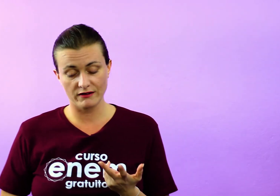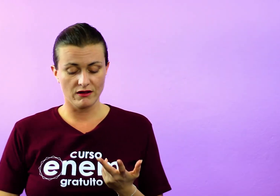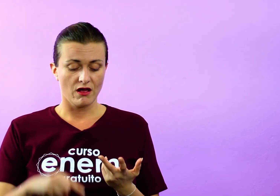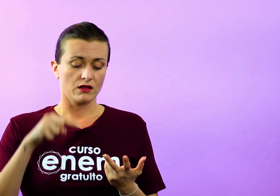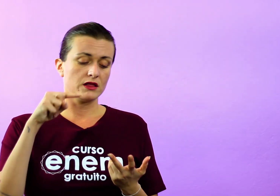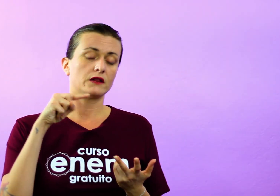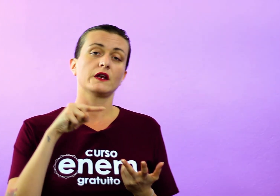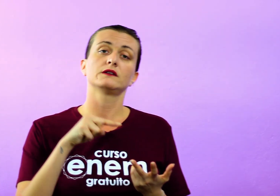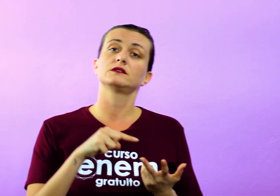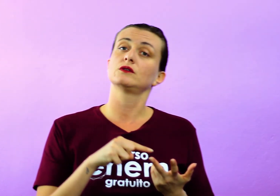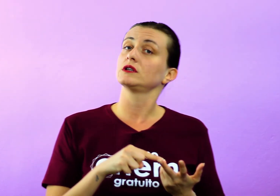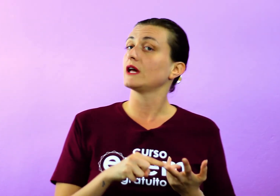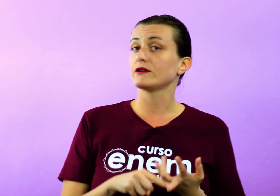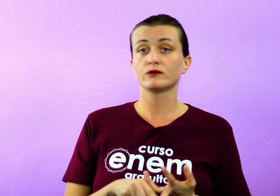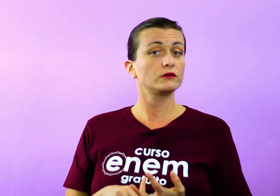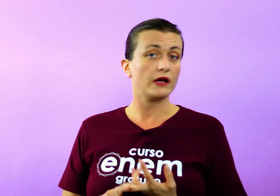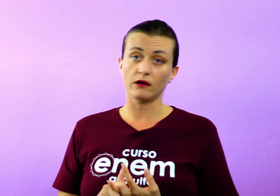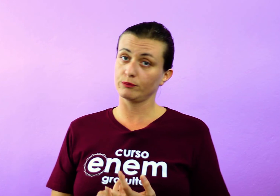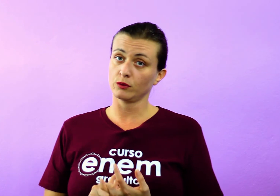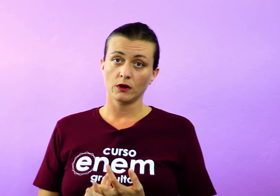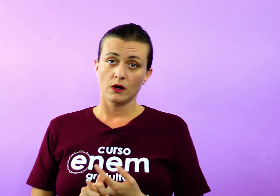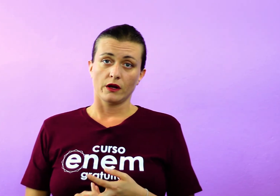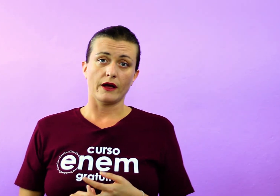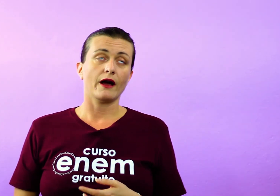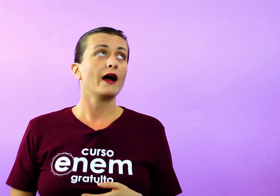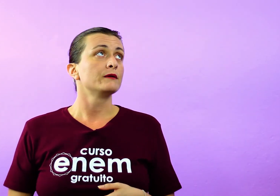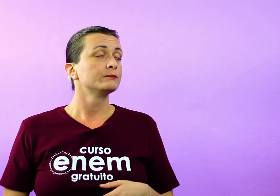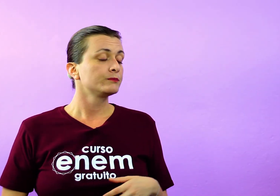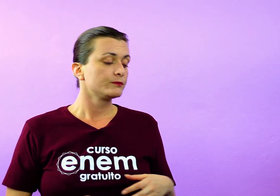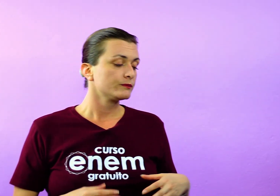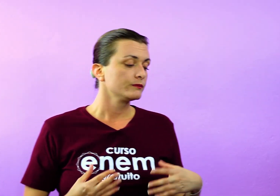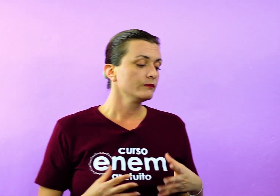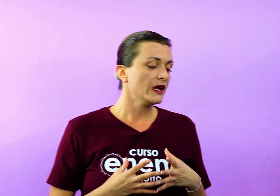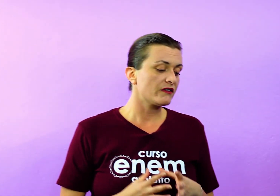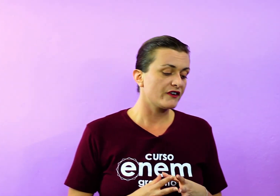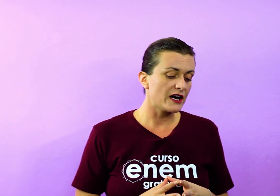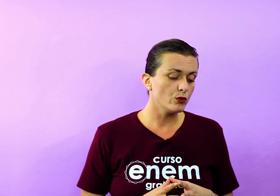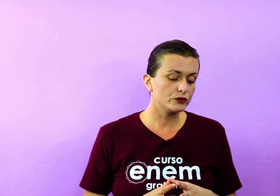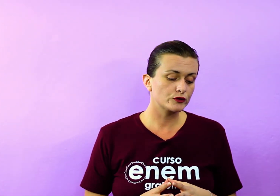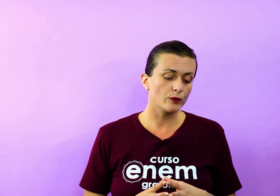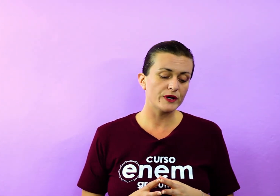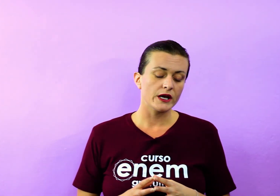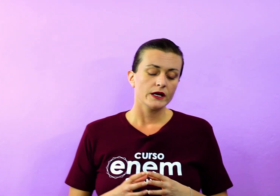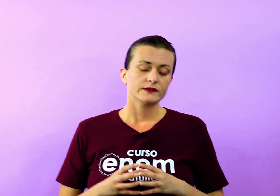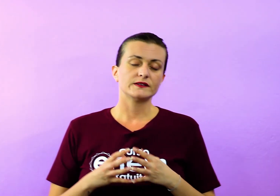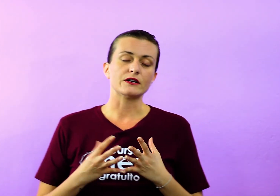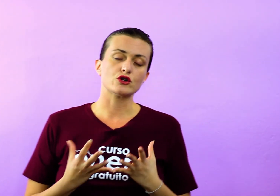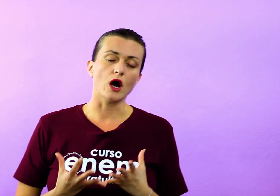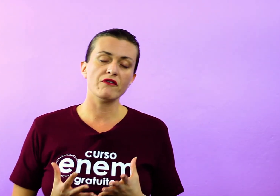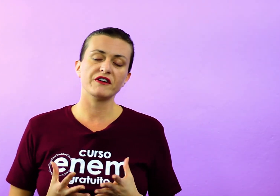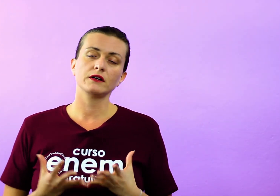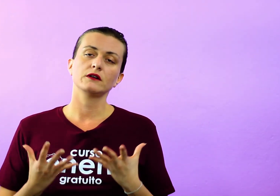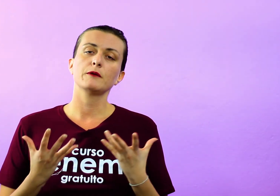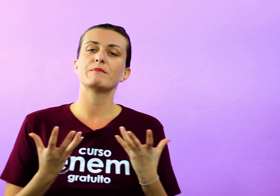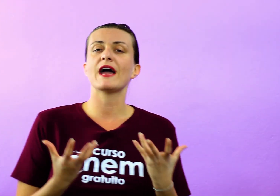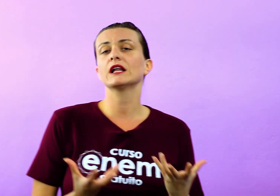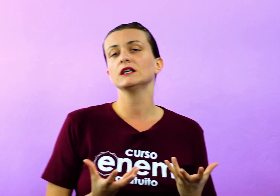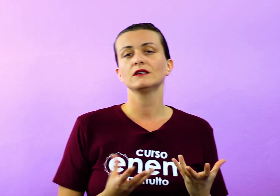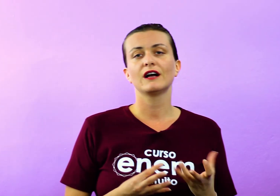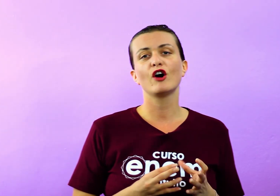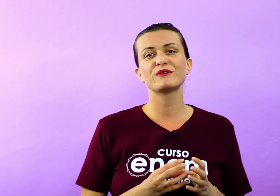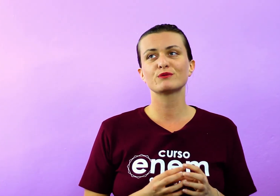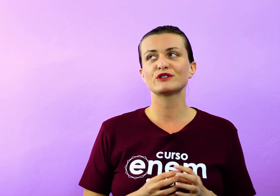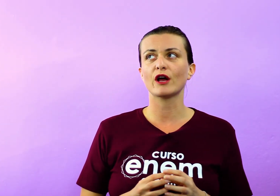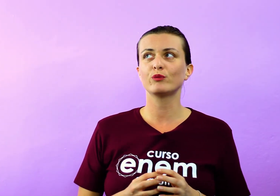mulher, da transitoridade do tempo. Ele vai falar muito sobre ser jovem e